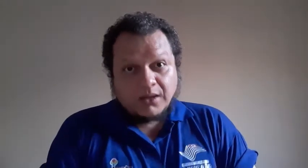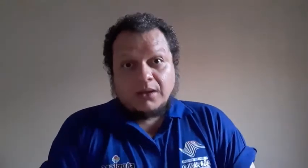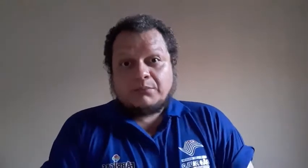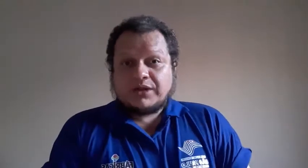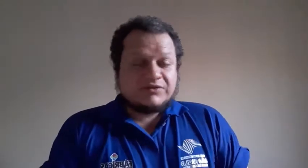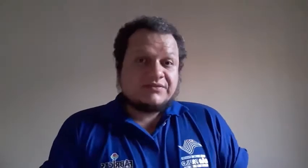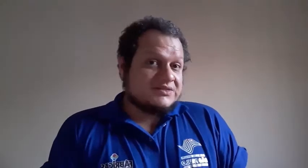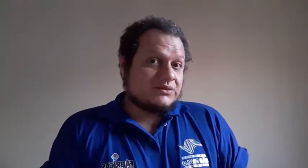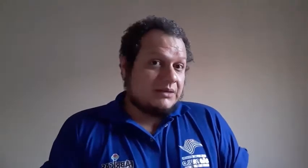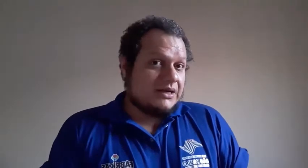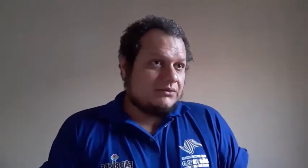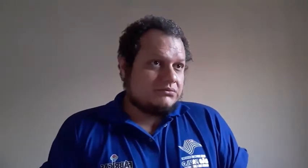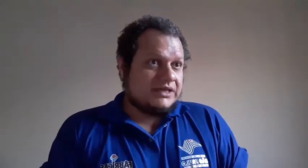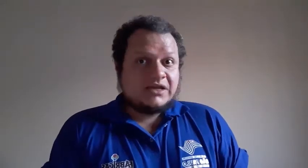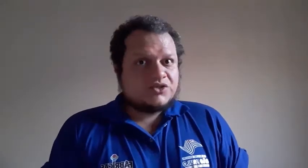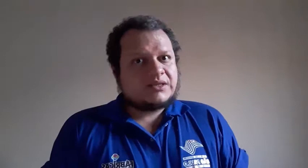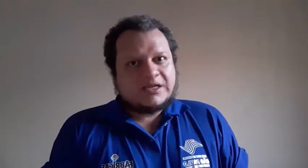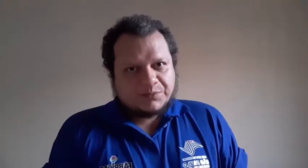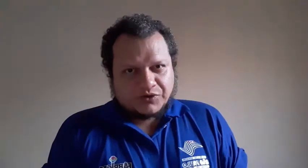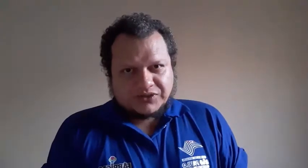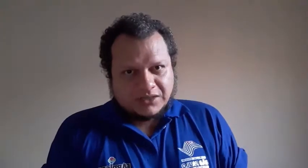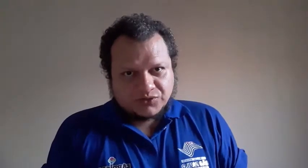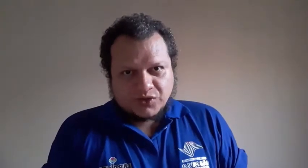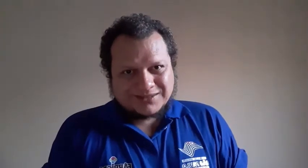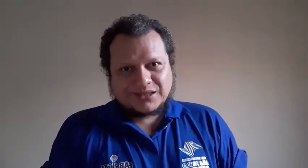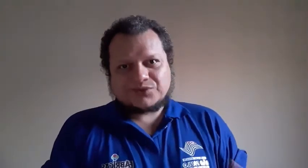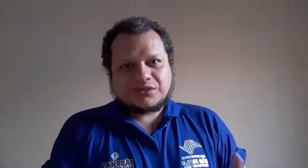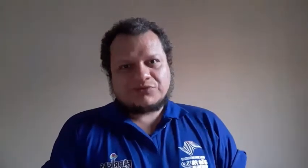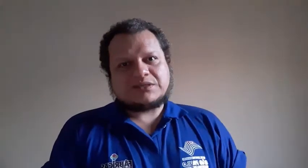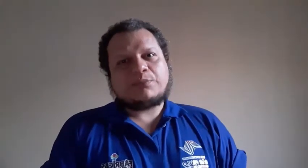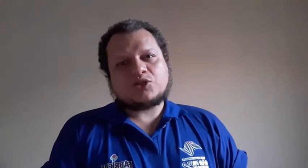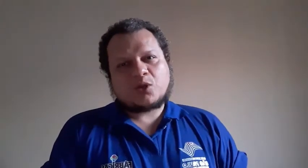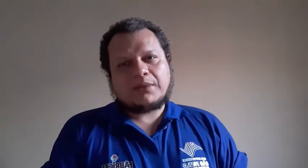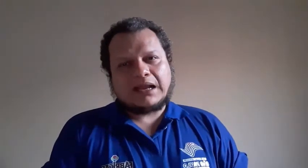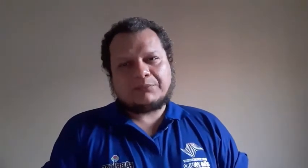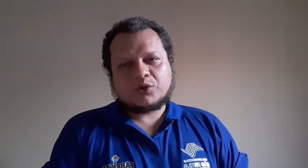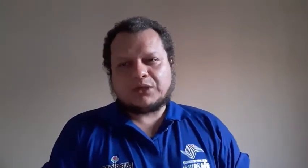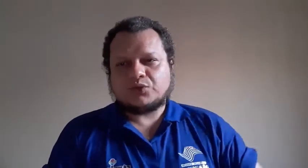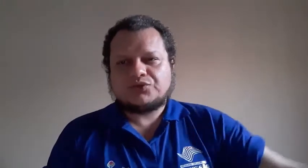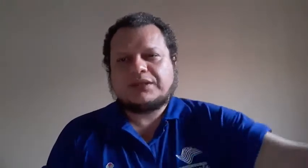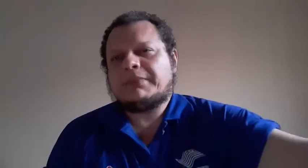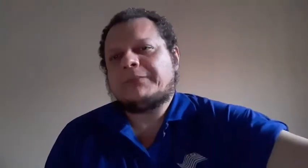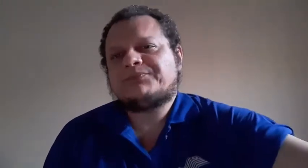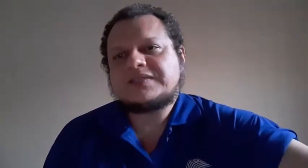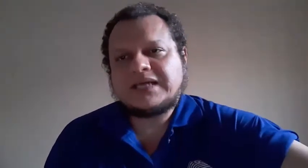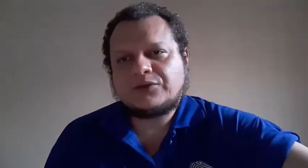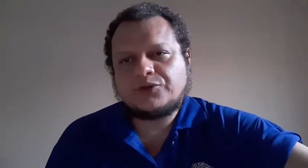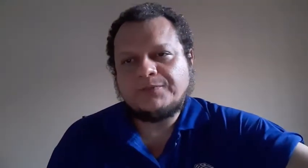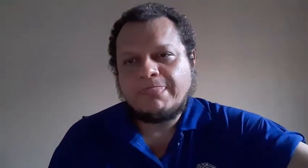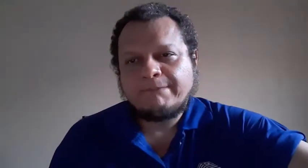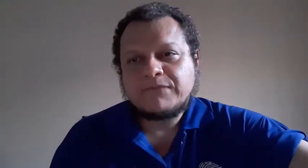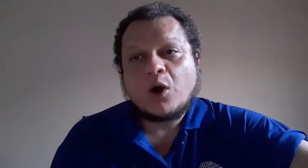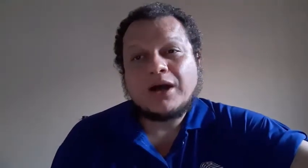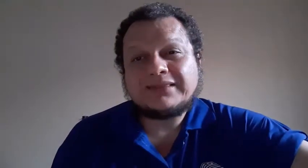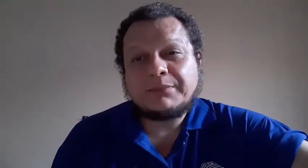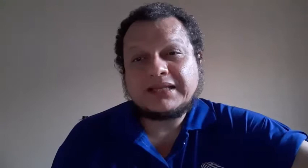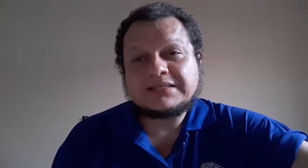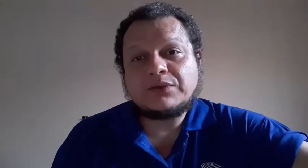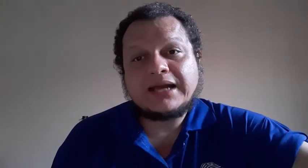Porque você vai fazer o trabalho de três processos sozinho, então você pode cobrar lá por minuto também, certo? Ó, interpretação na área